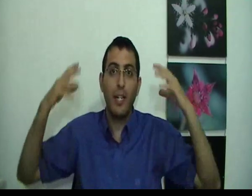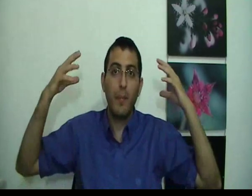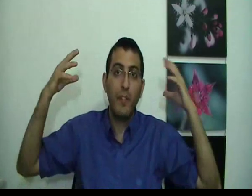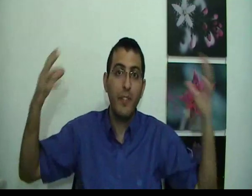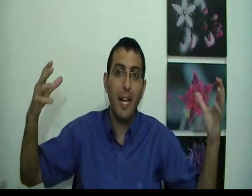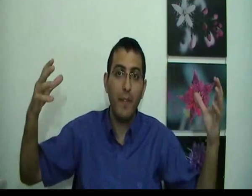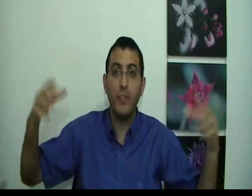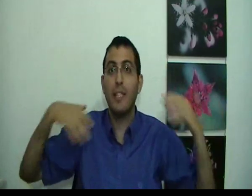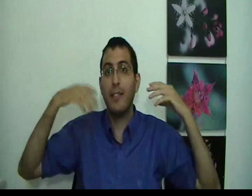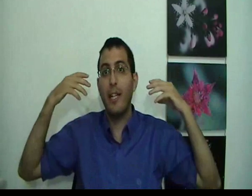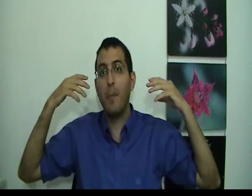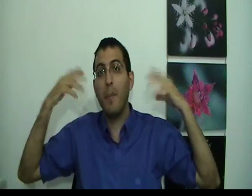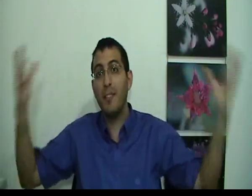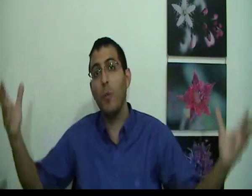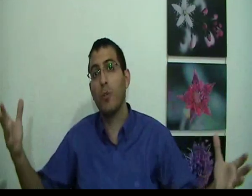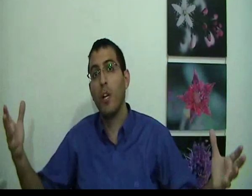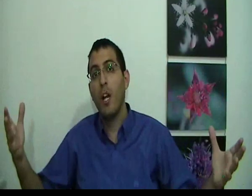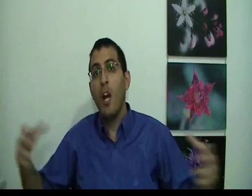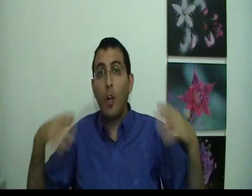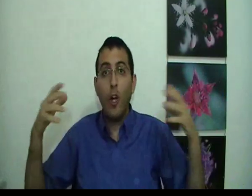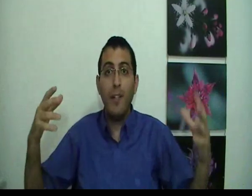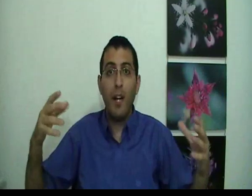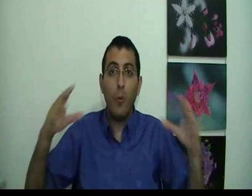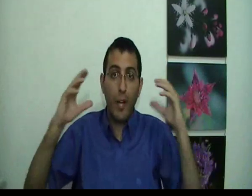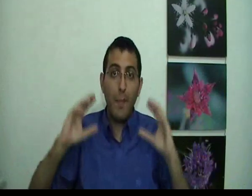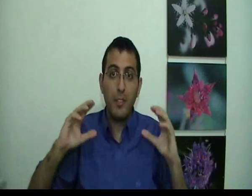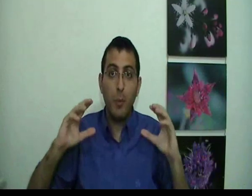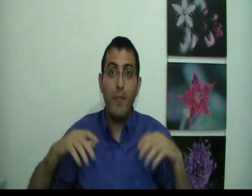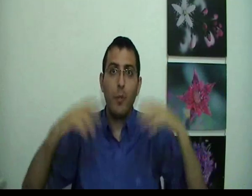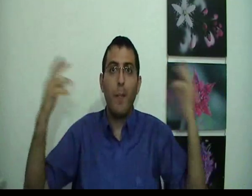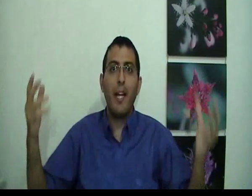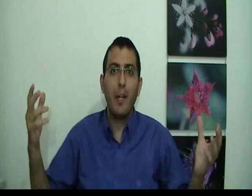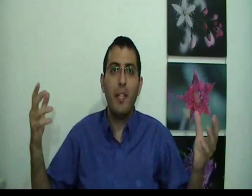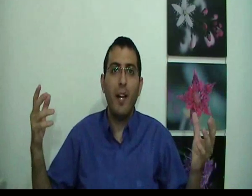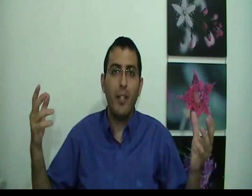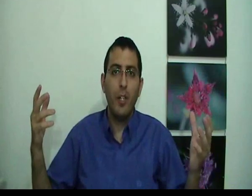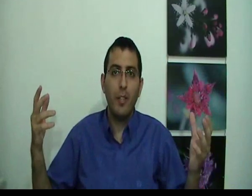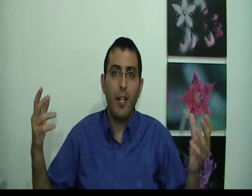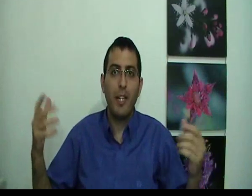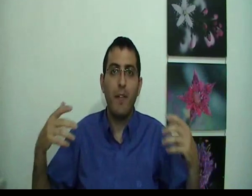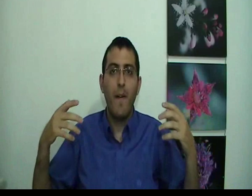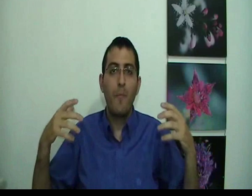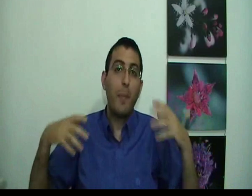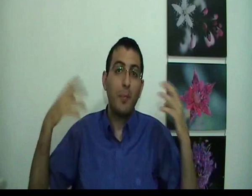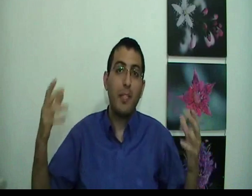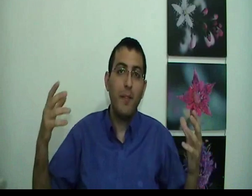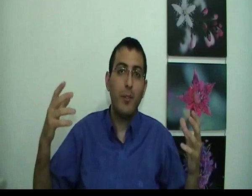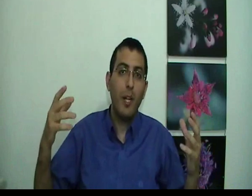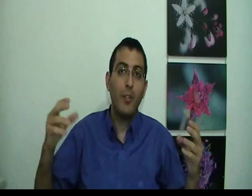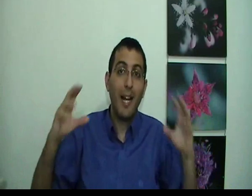חלק מתפיסה ותפיסה זה חלק ממציאות, כל דבר הוא גם עצמו אבל הוא גם חלק מדבר גדול יותר עכשיו מהפרספקטיבה הגדול היותר